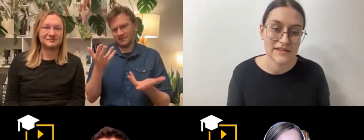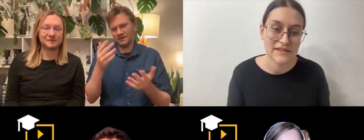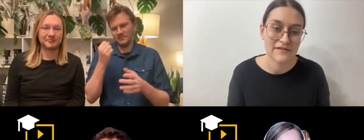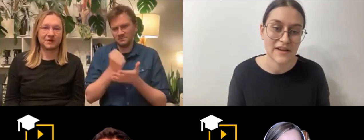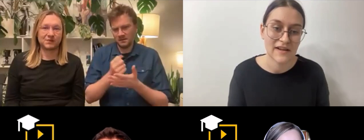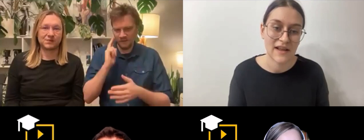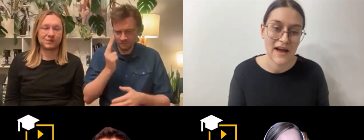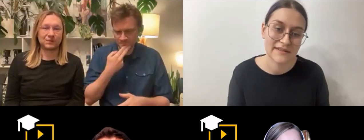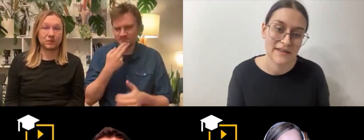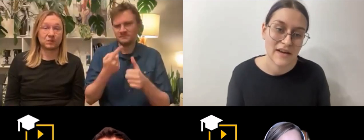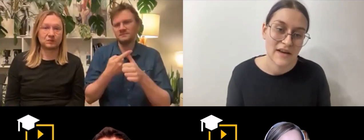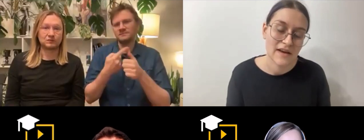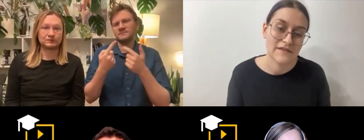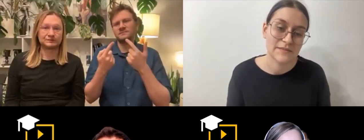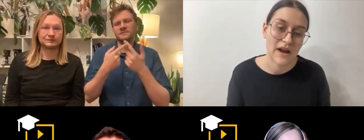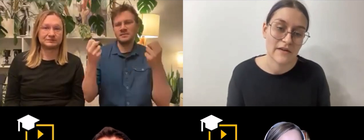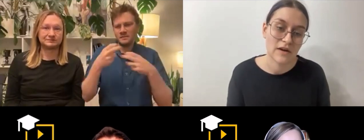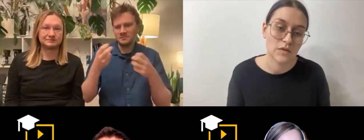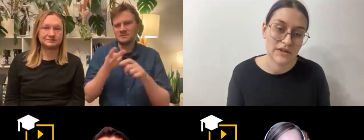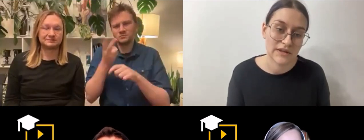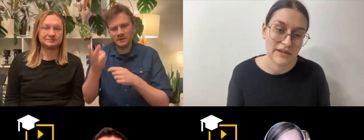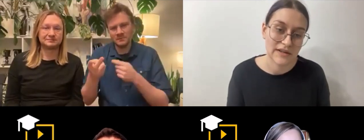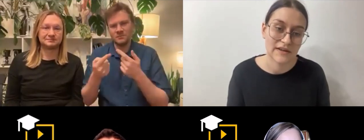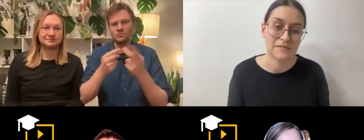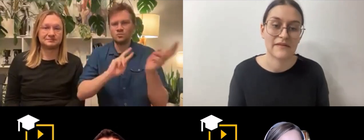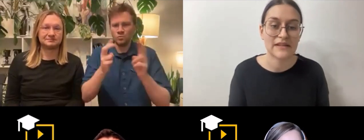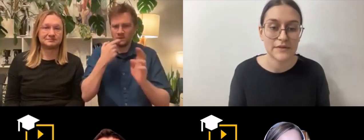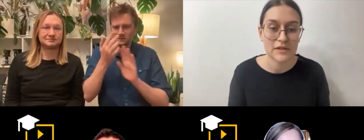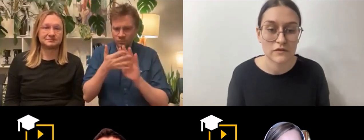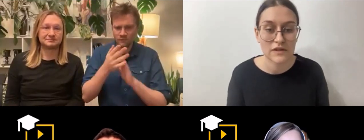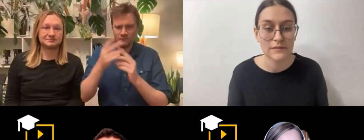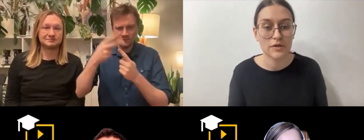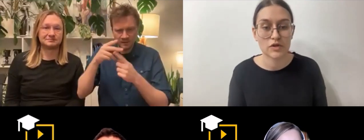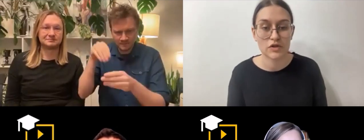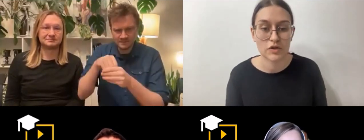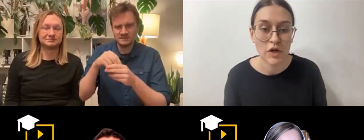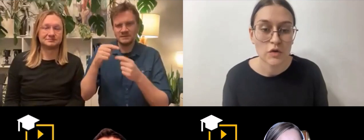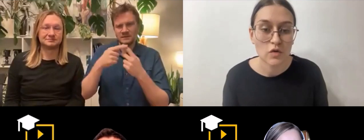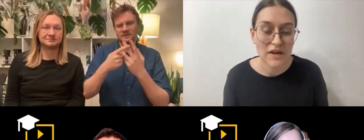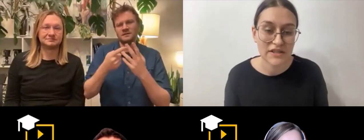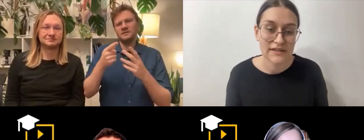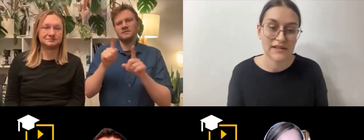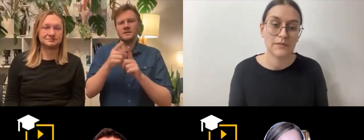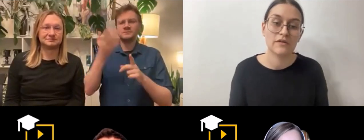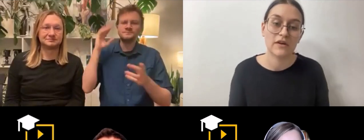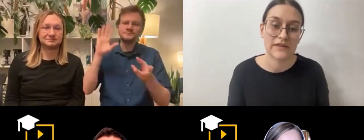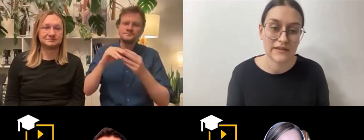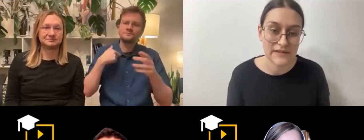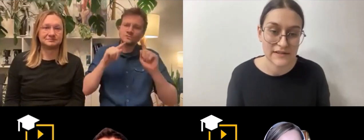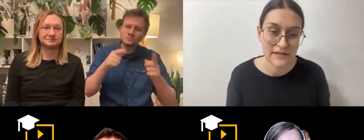wiele lat w sprawach głuchych, w sprawach napisów, dostępności, tłumaczeń języka migowego w telewizji.